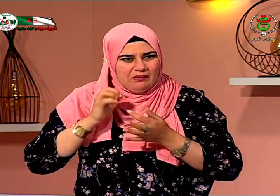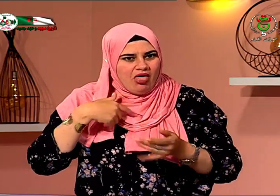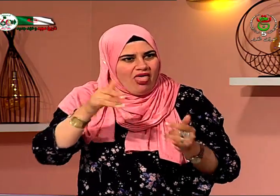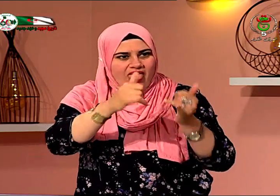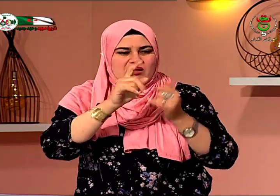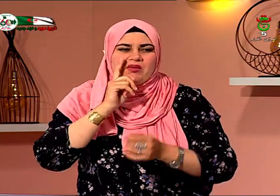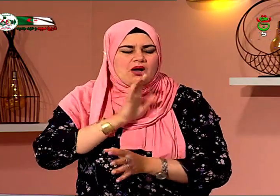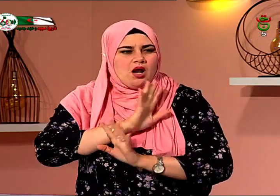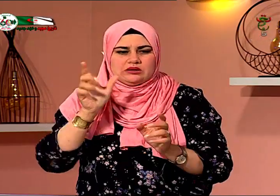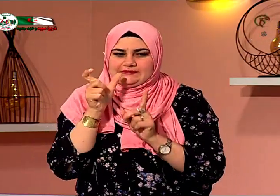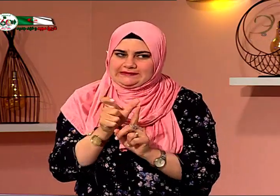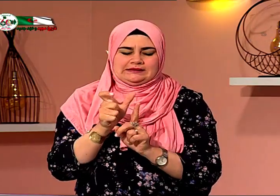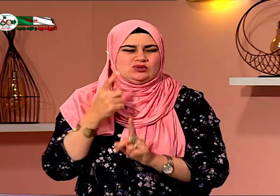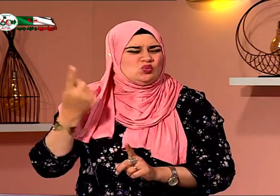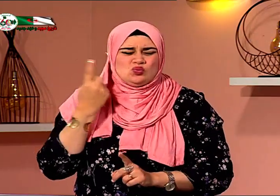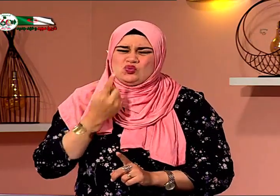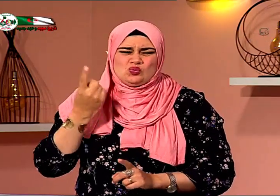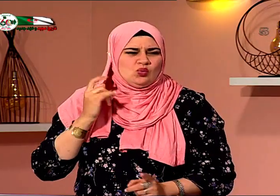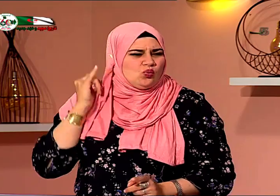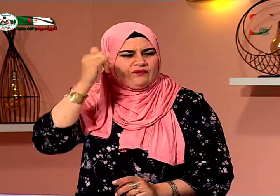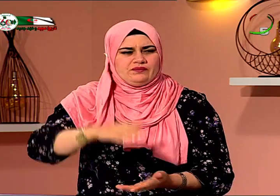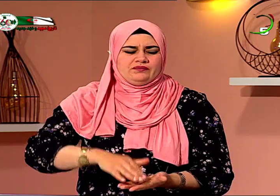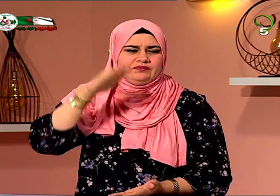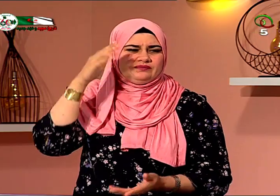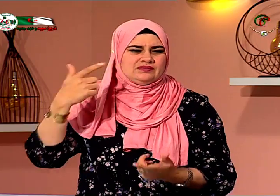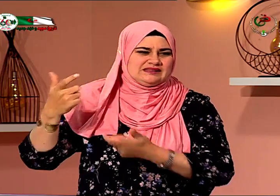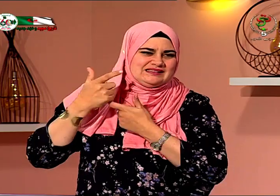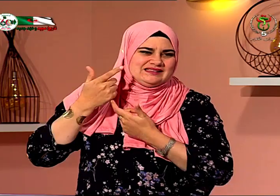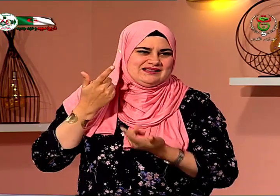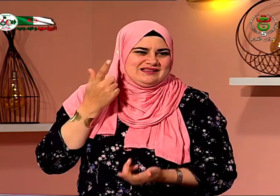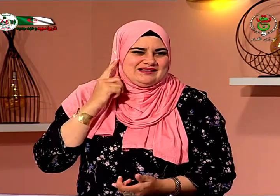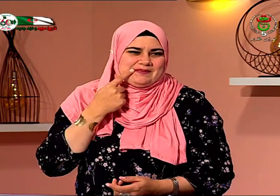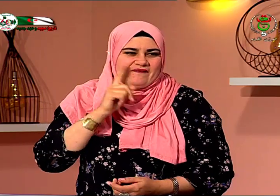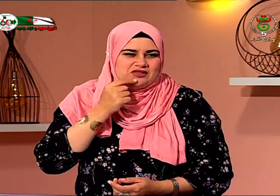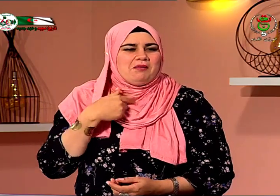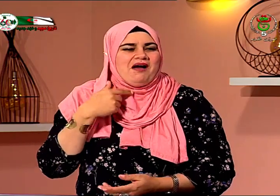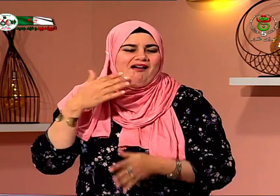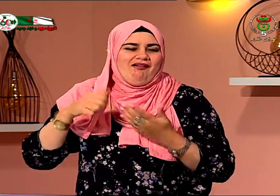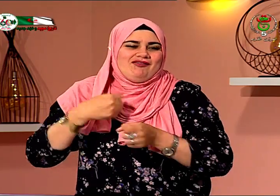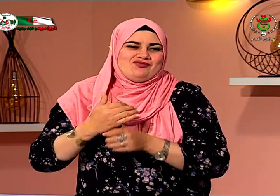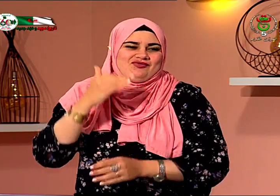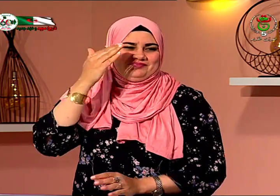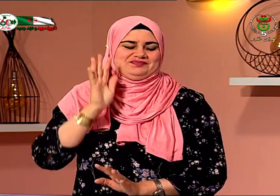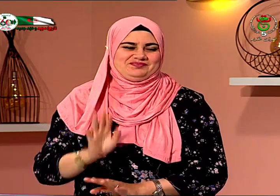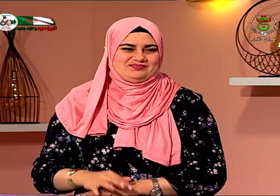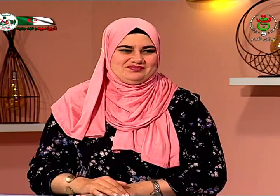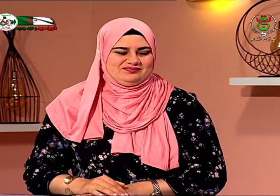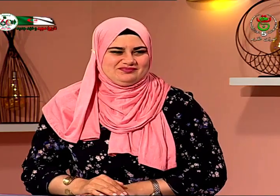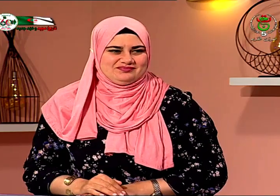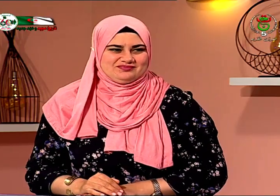الشخص الأسم أنه يحذر من كل شيء لأنه لا يسمع والأشخاص الآخرين لا يعرفون كيف يتعاملون معي والحمد لله